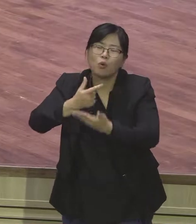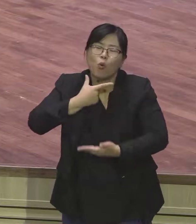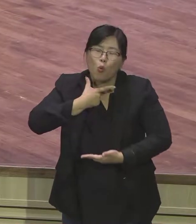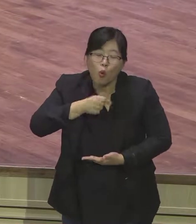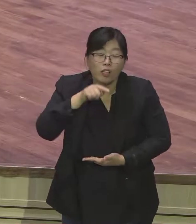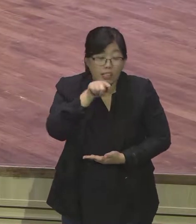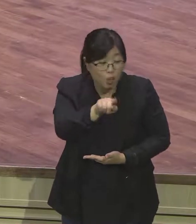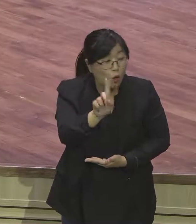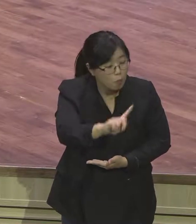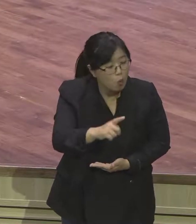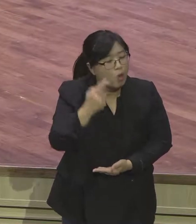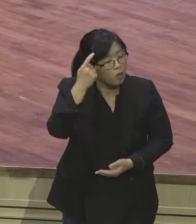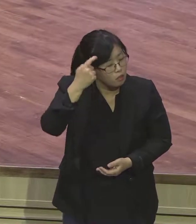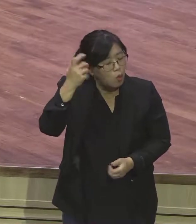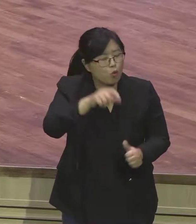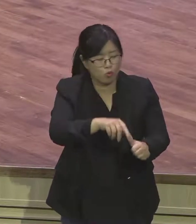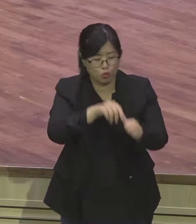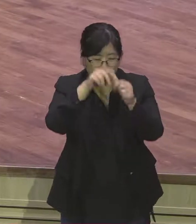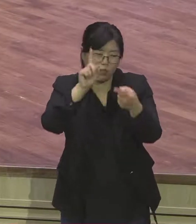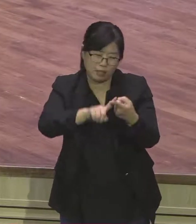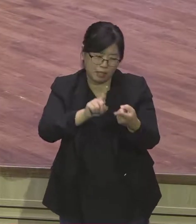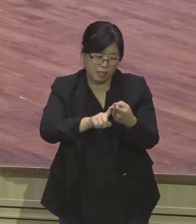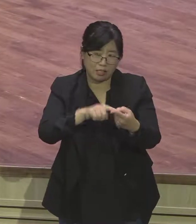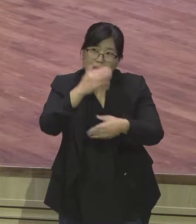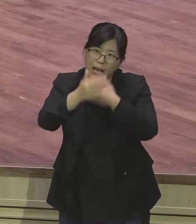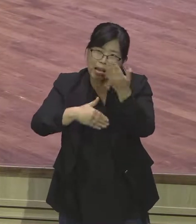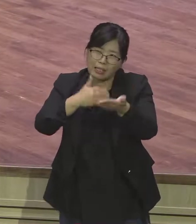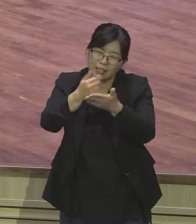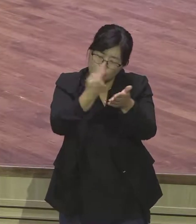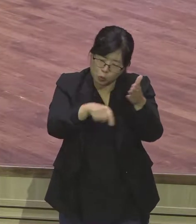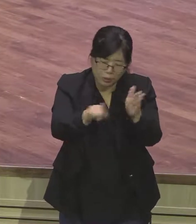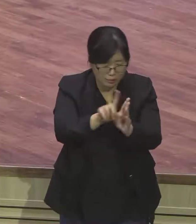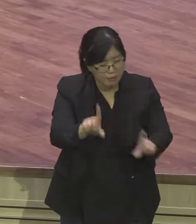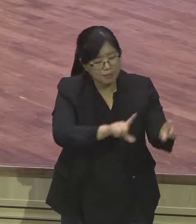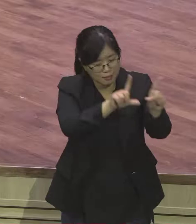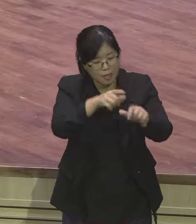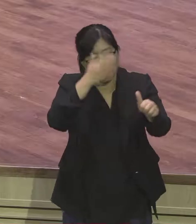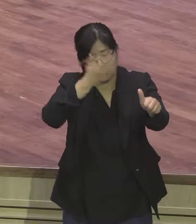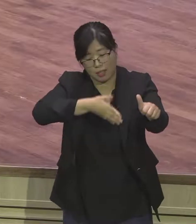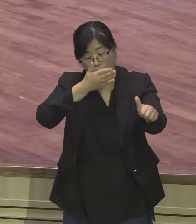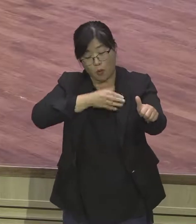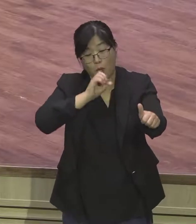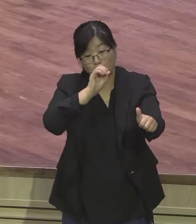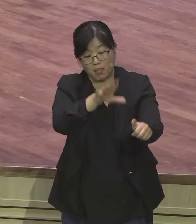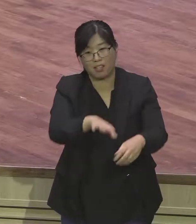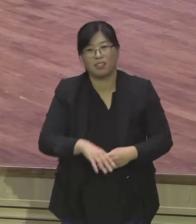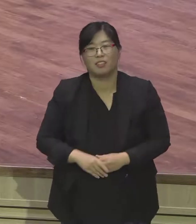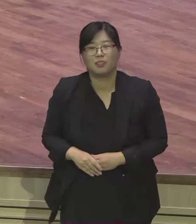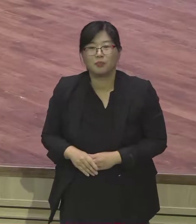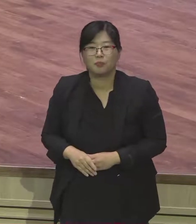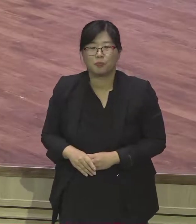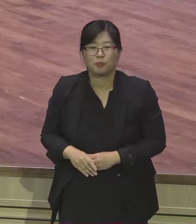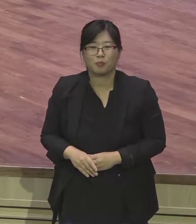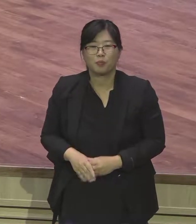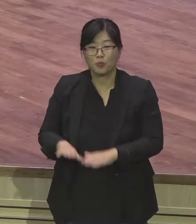이 주제를 가지고 하반기 전동운동을 시작합니다 11월 3일부터 수수감사절이 있는 11월 17일까지